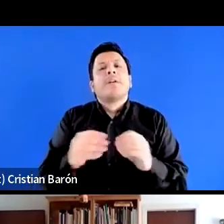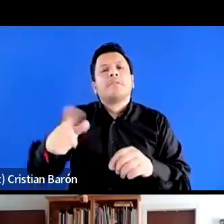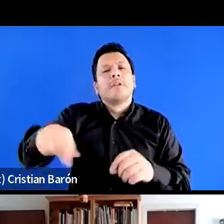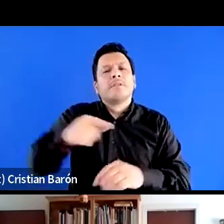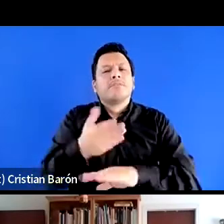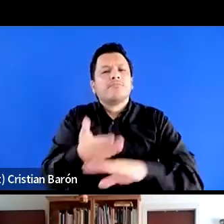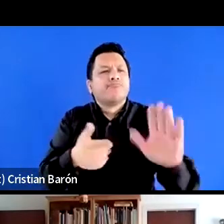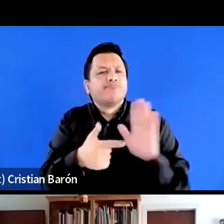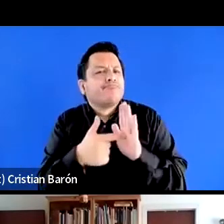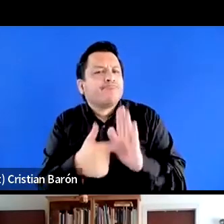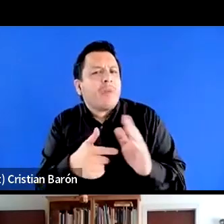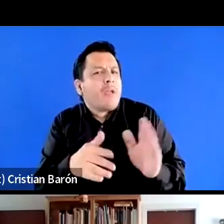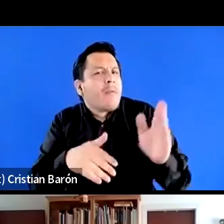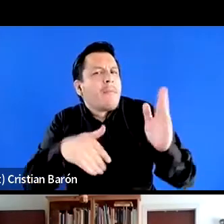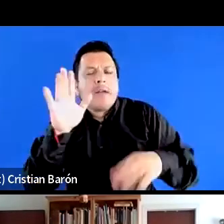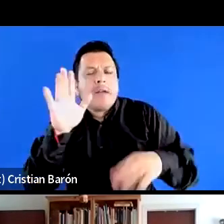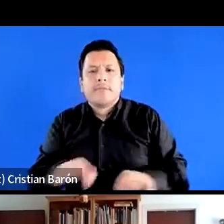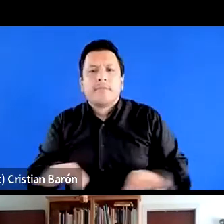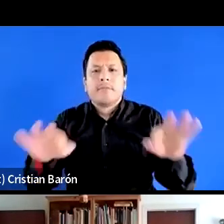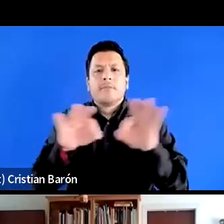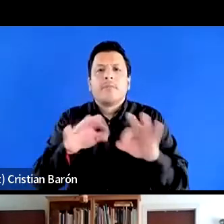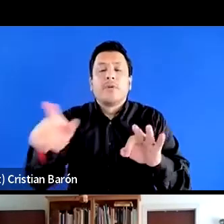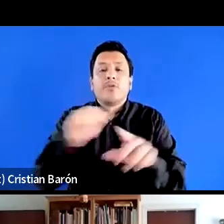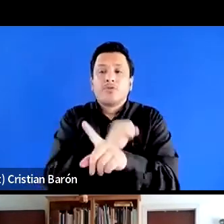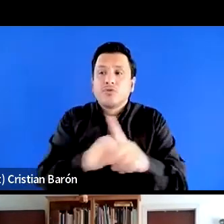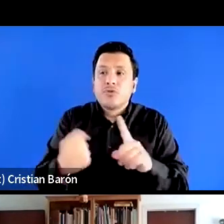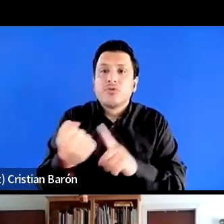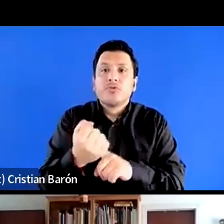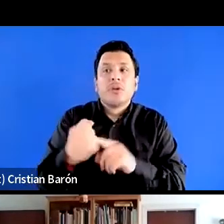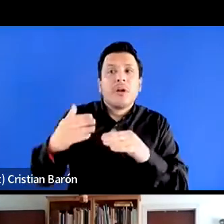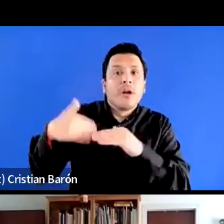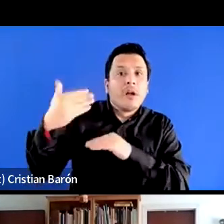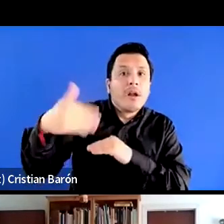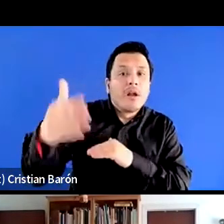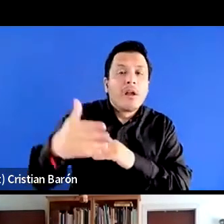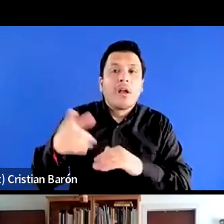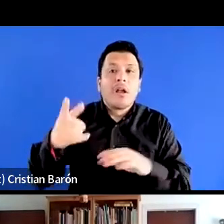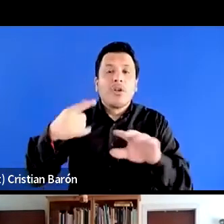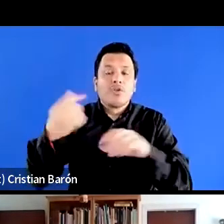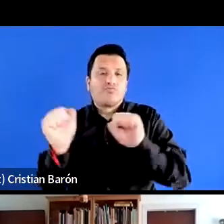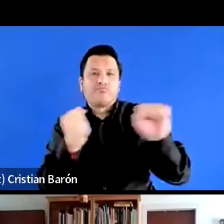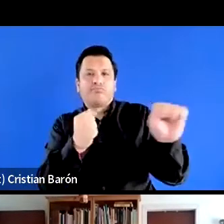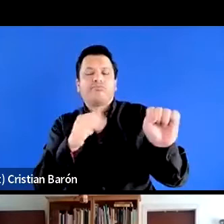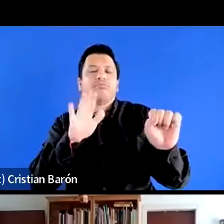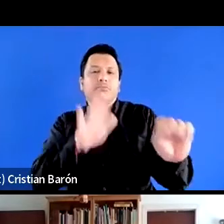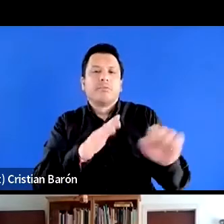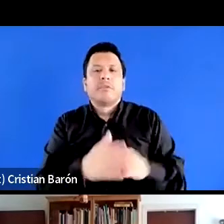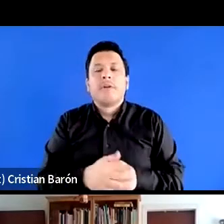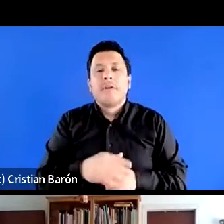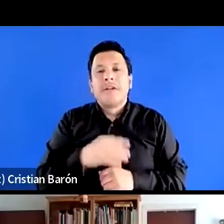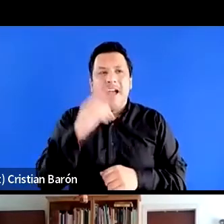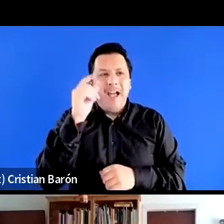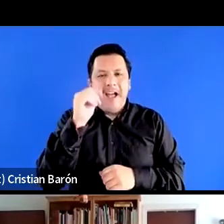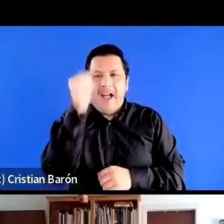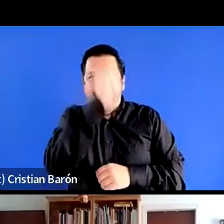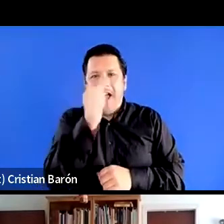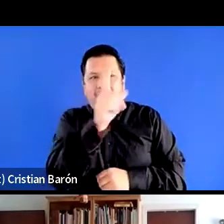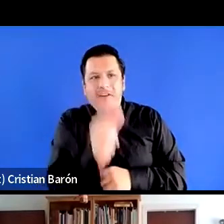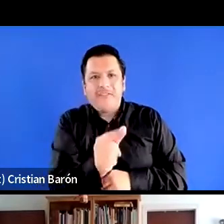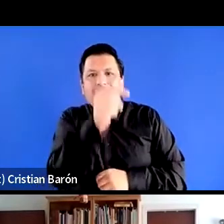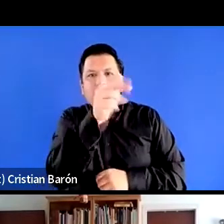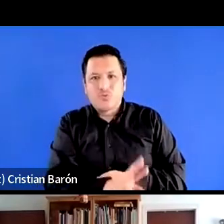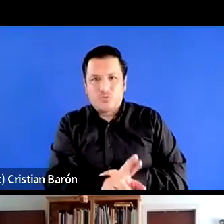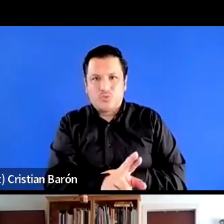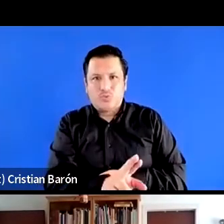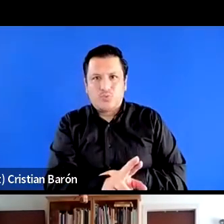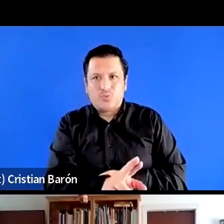aspectos más visibles de la sociedad posterior a la apartheid en Sudáfrica. Y a medida que la población de graduados